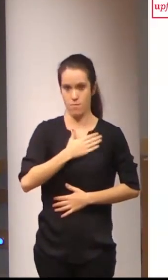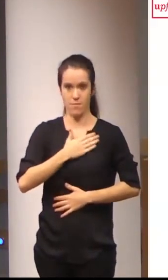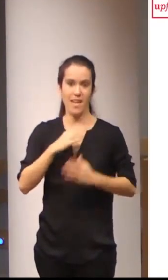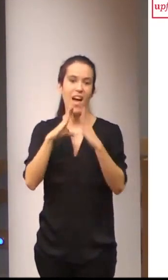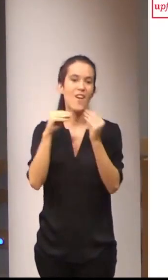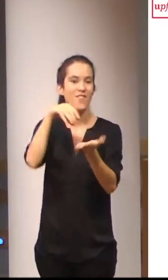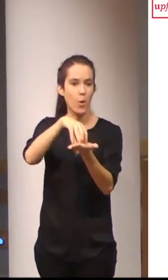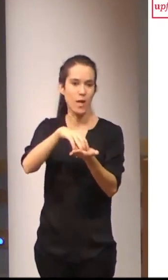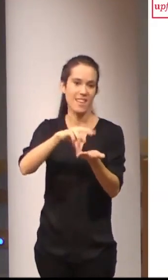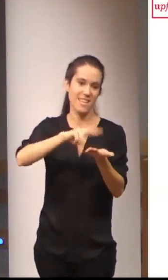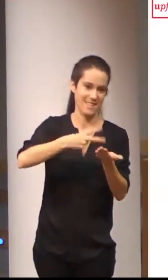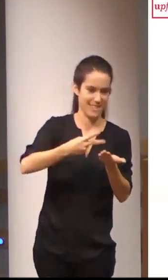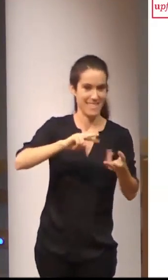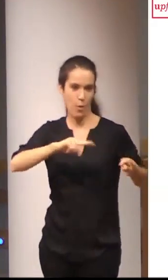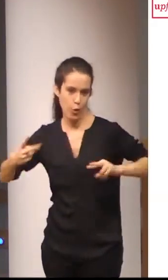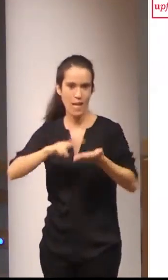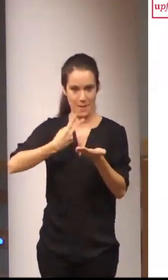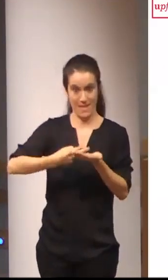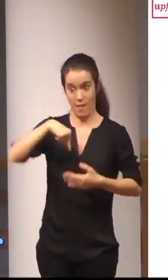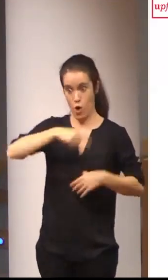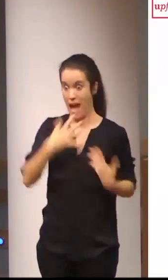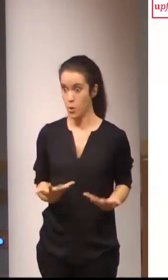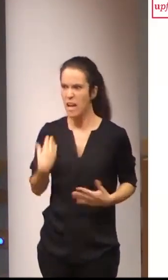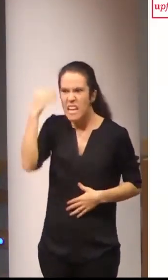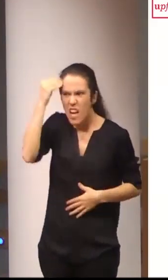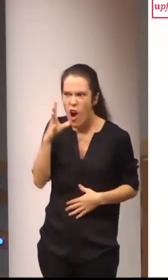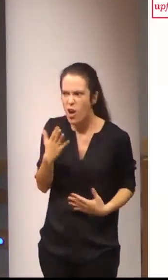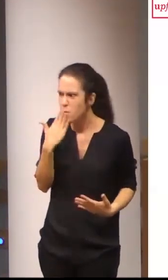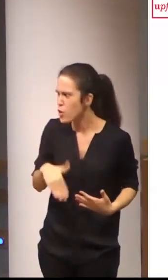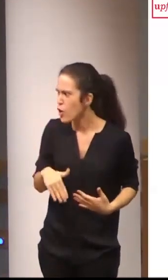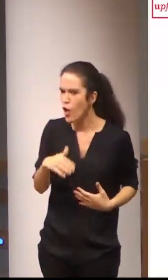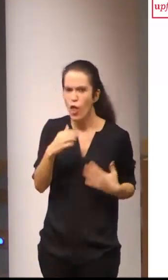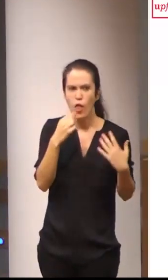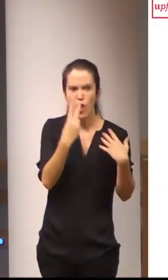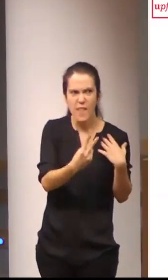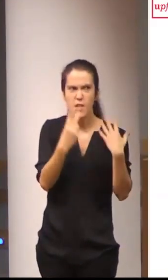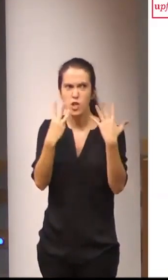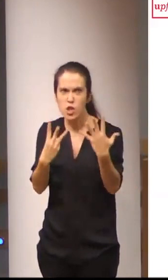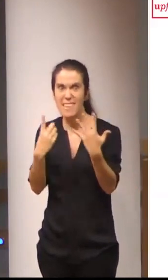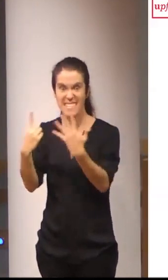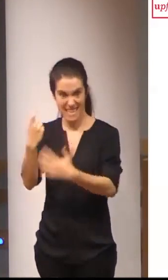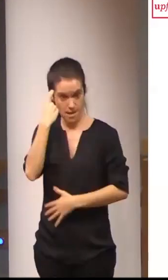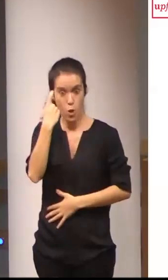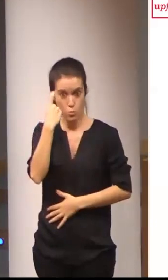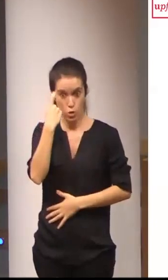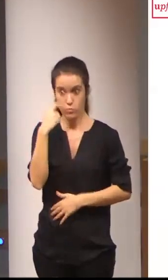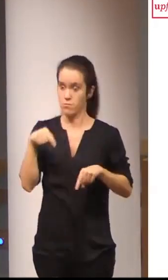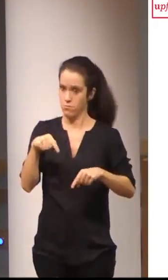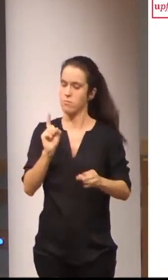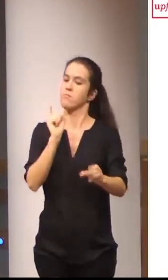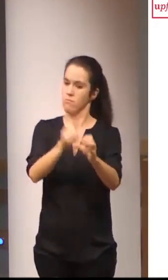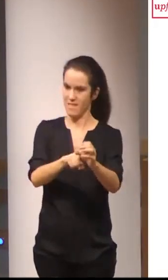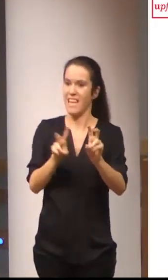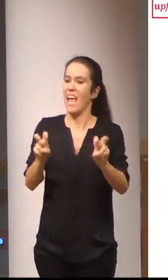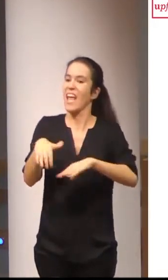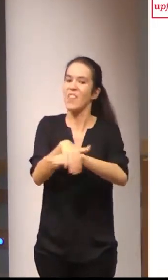la facultad de traducción e interpretación en este momento si non me equivoco son 286 e cursan esta iniciación